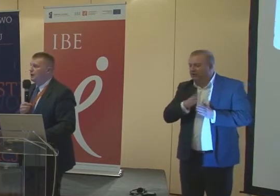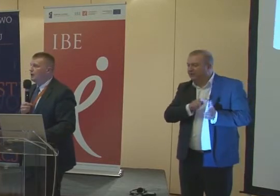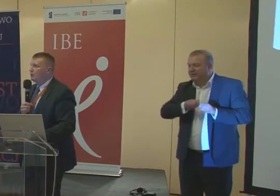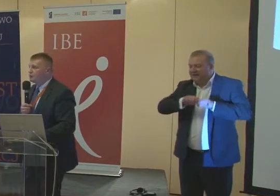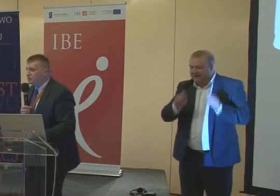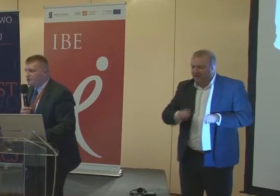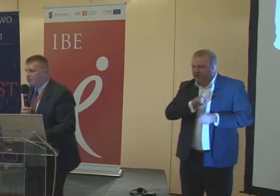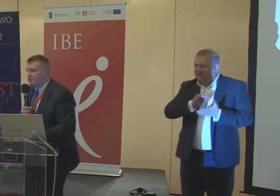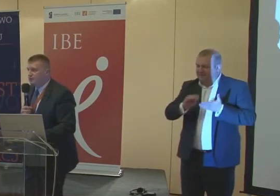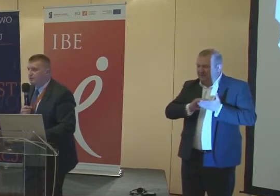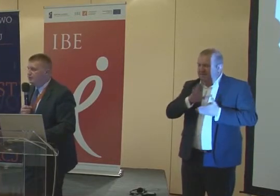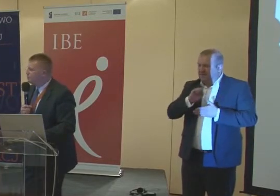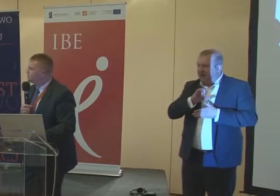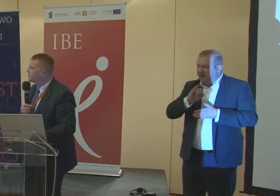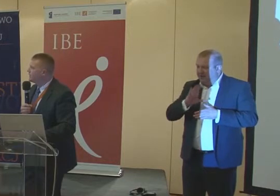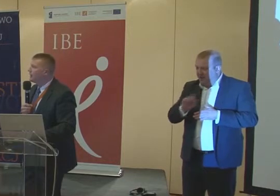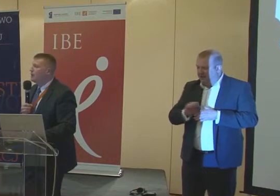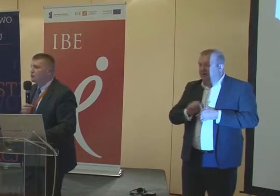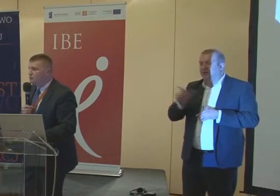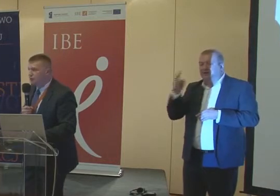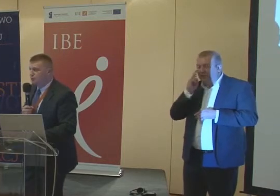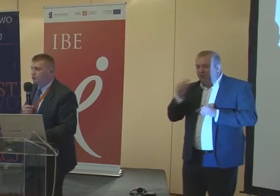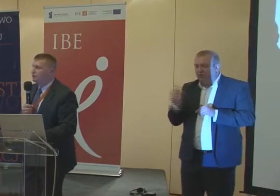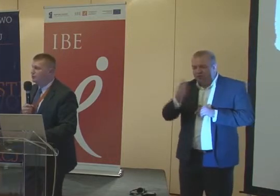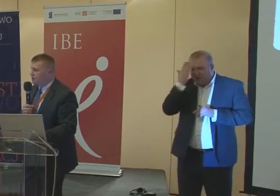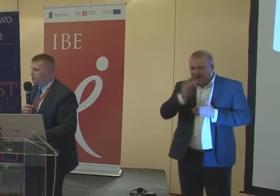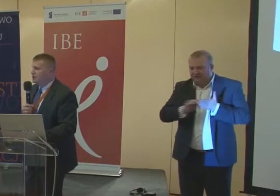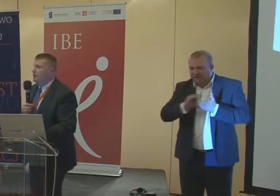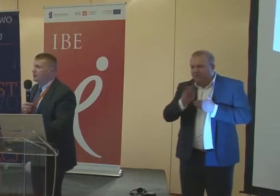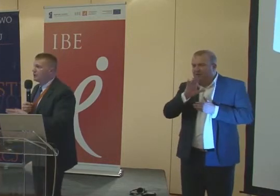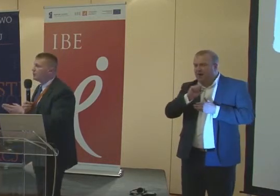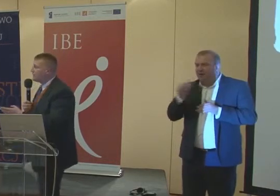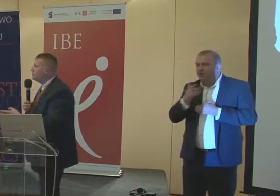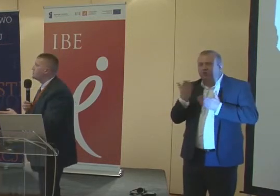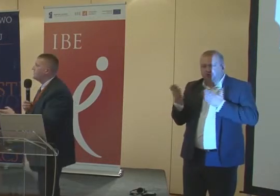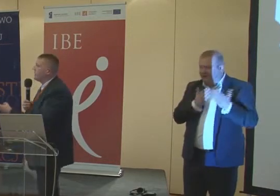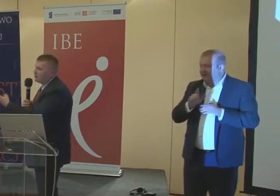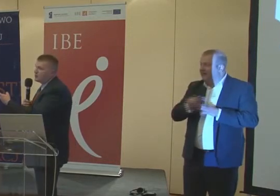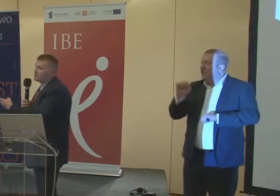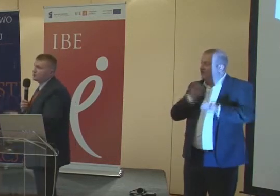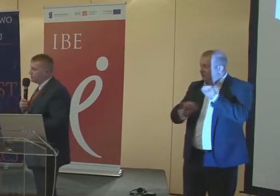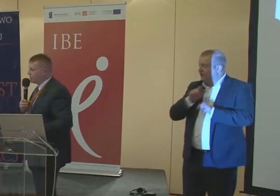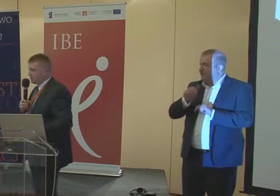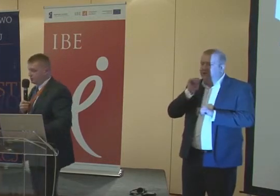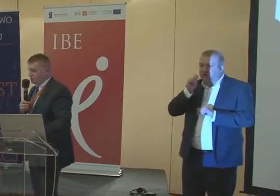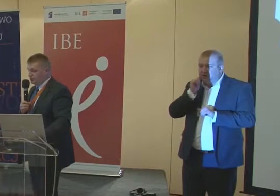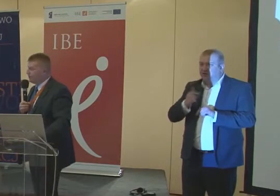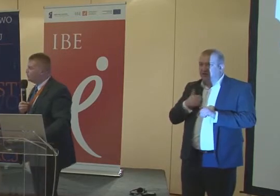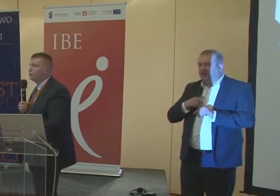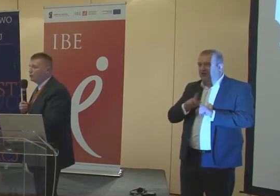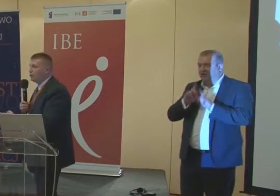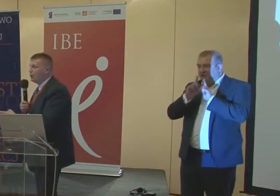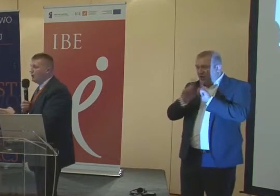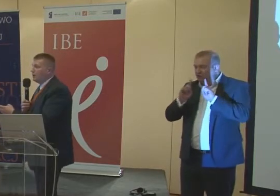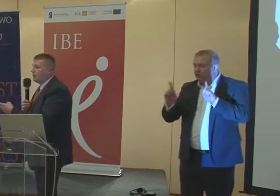muszą znać pismo brajla, muszą się nim posługiwać, muszą też czytać. Dlatego dla ćwiczenia bardzo często też nasi nauczyciele